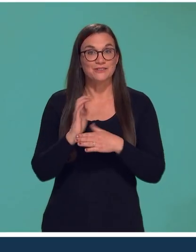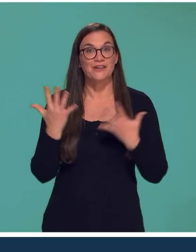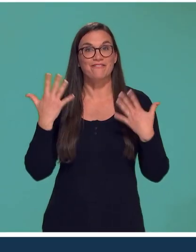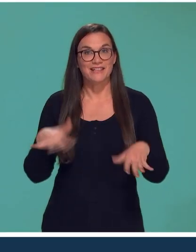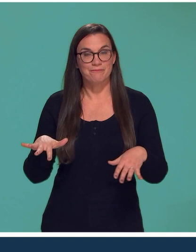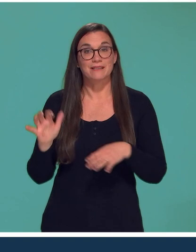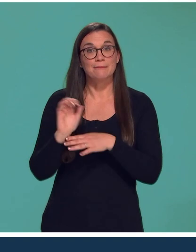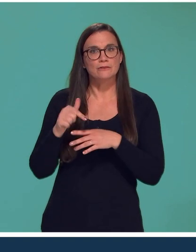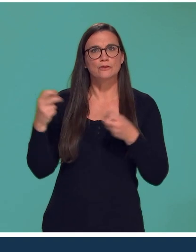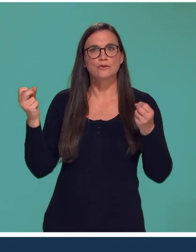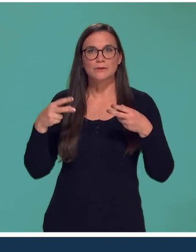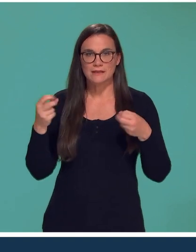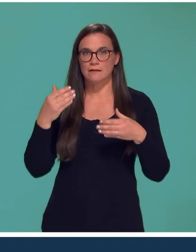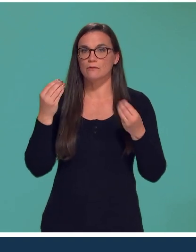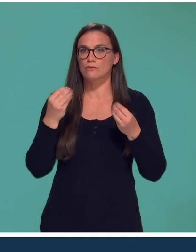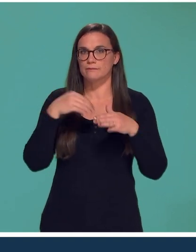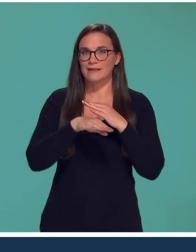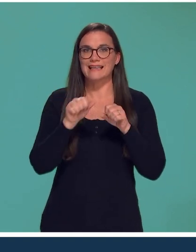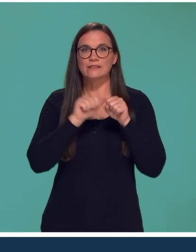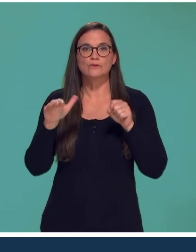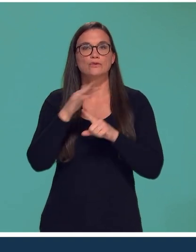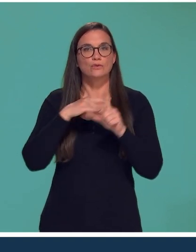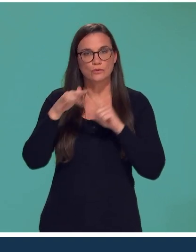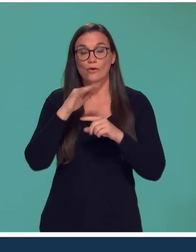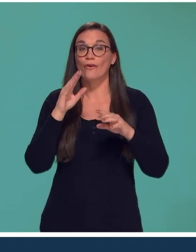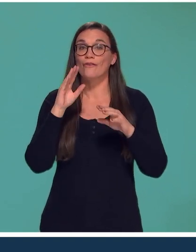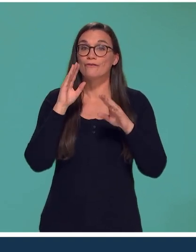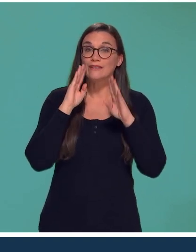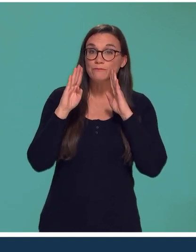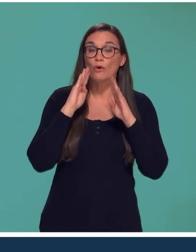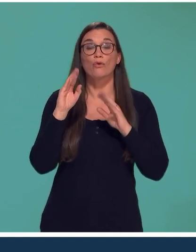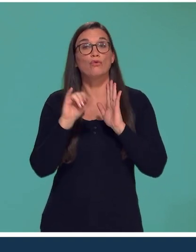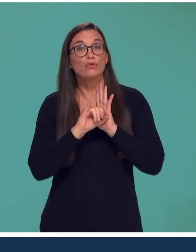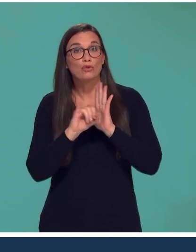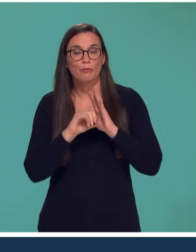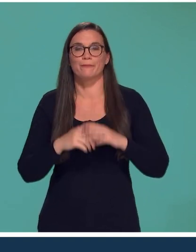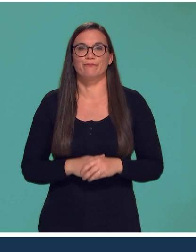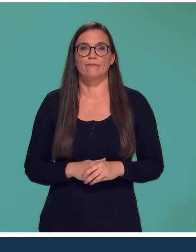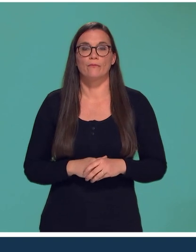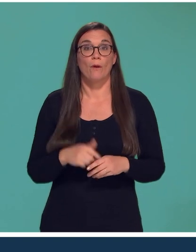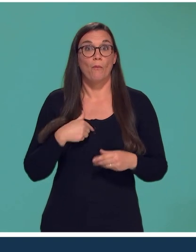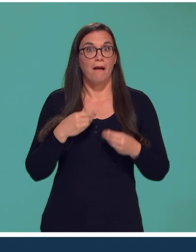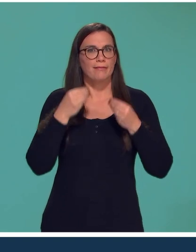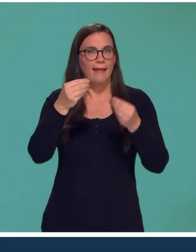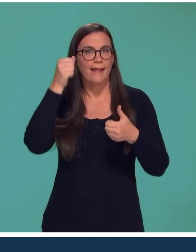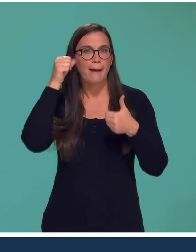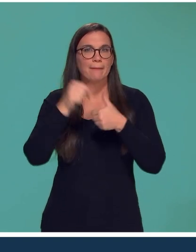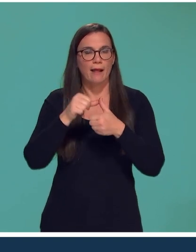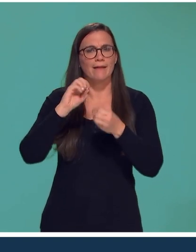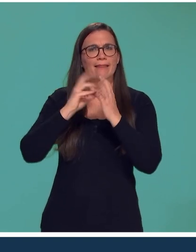Voilà, c'est la fin de cette émission. Elle est disponible en version sous-titrée sur les réseaux sociaux, YouTube et Facebook. Je vous rappelle